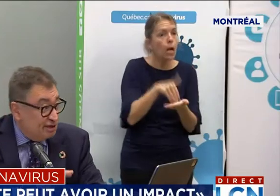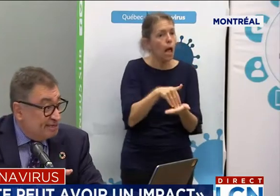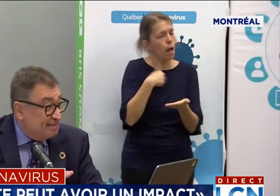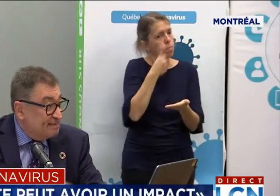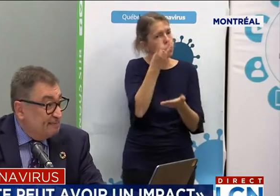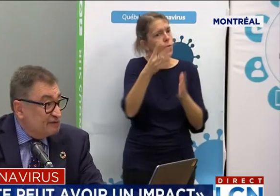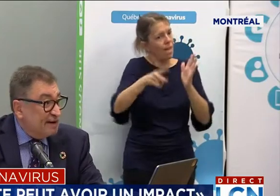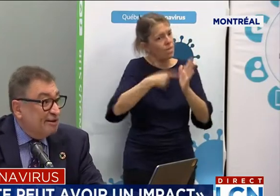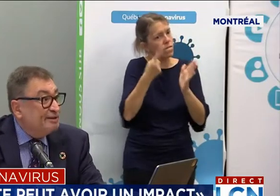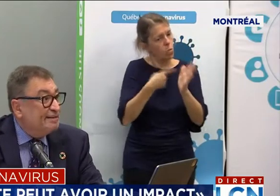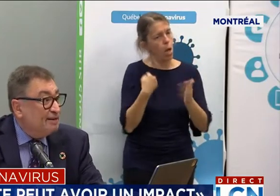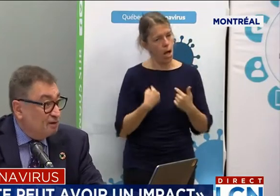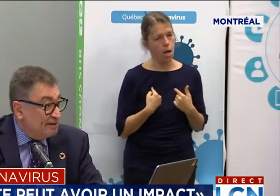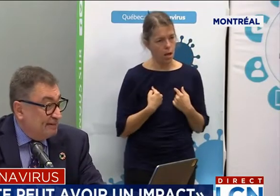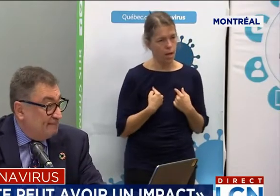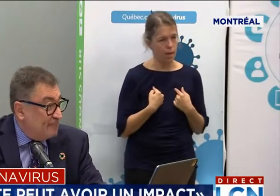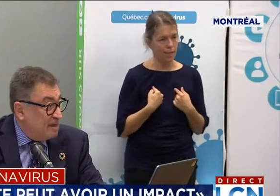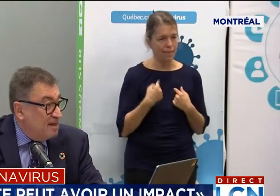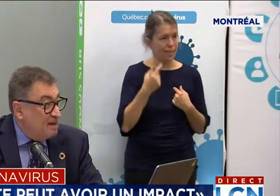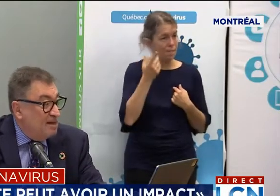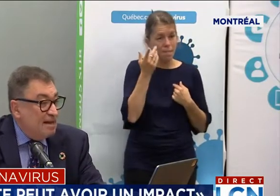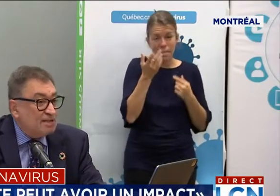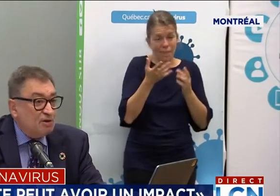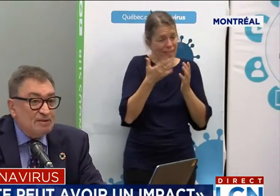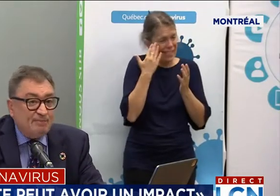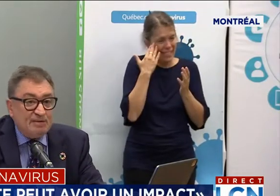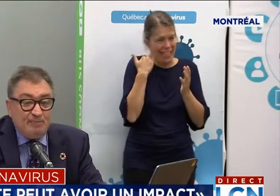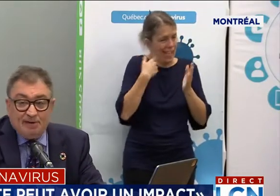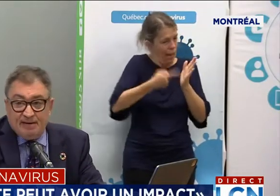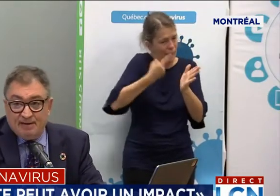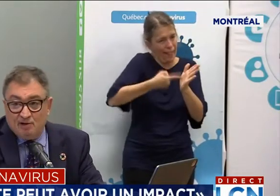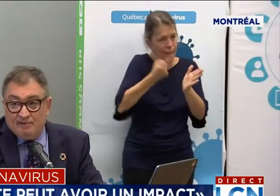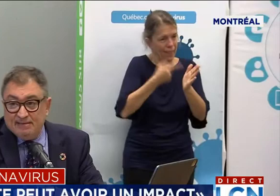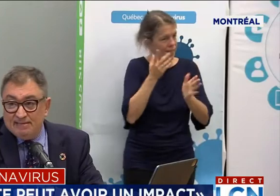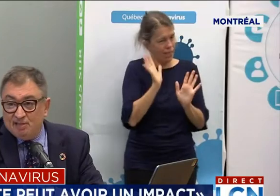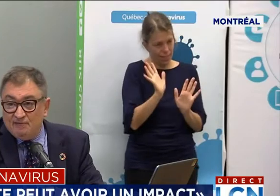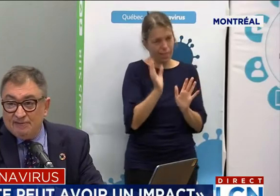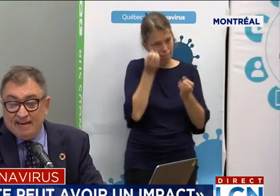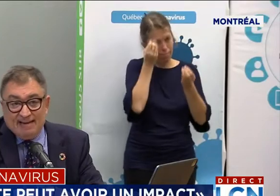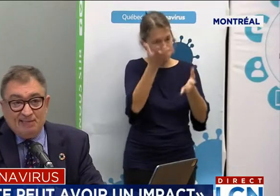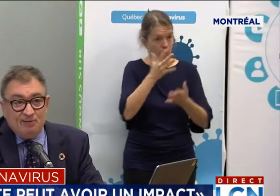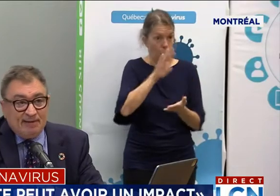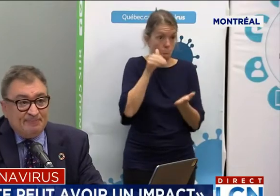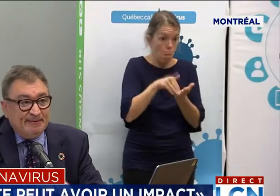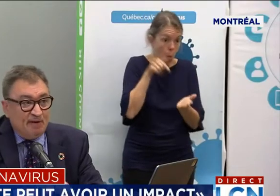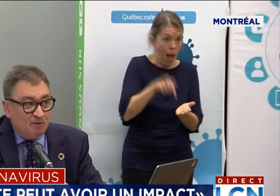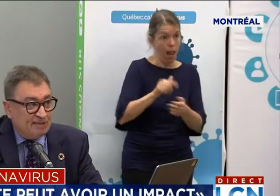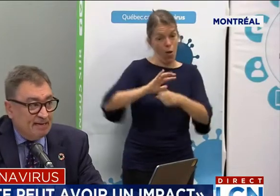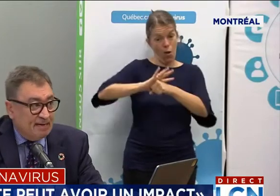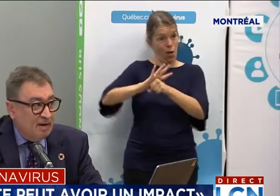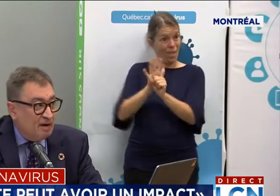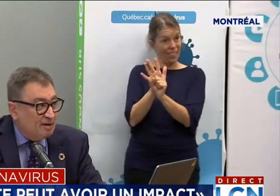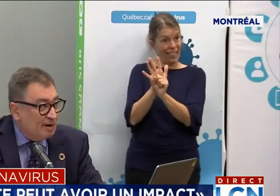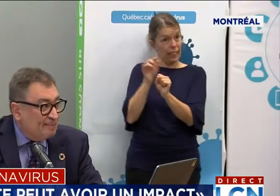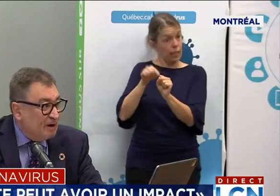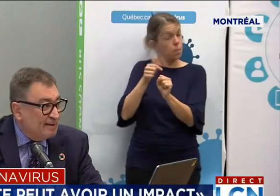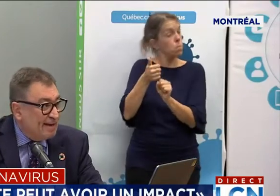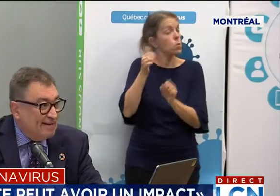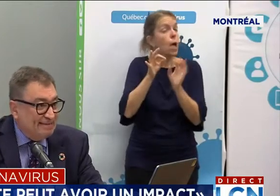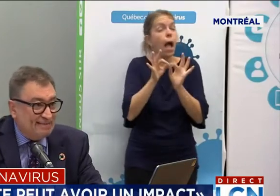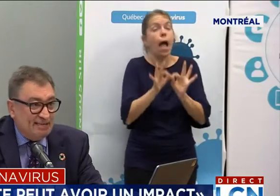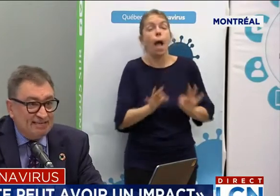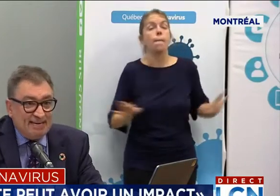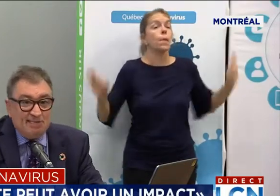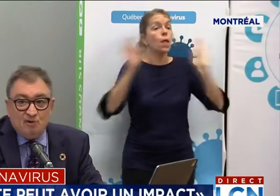je le sais, mais je vais radoter longtemps. La chose la plus importante dans le COVID-19, c'est la question de respect des consignes, dont la